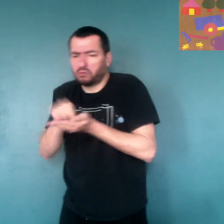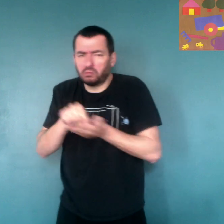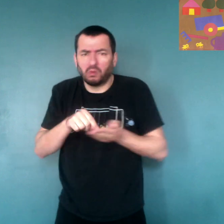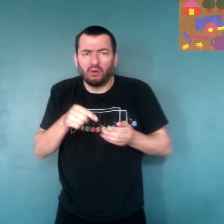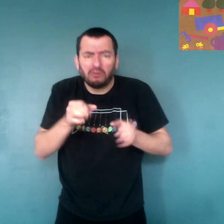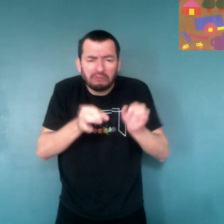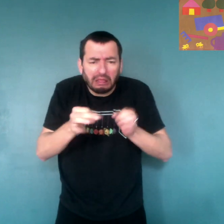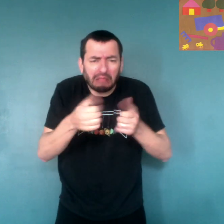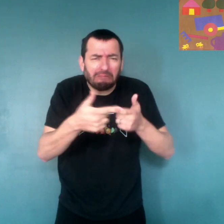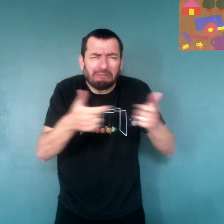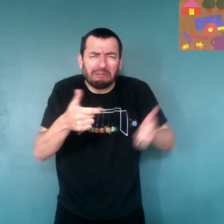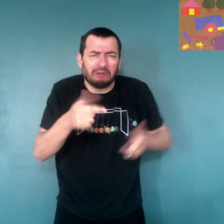sont en train de picorer dans la cour.